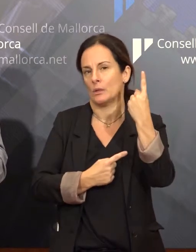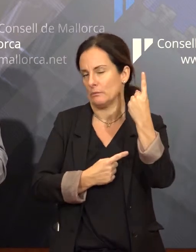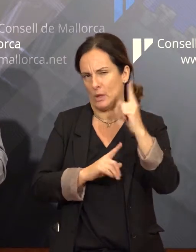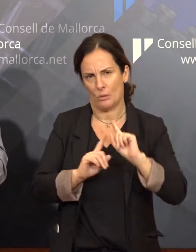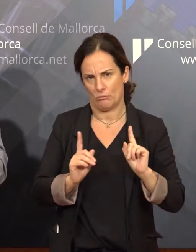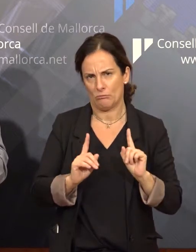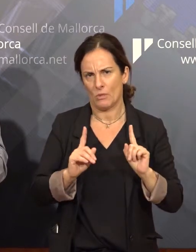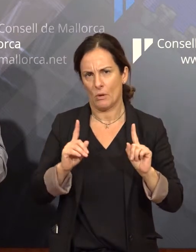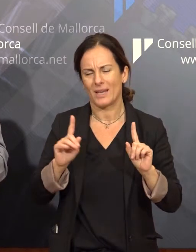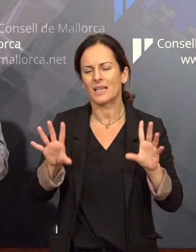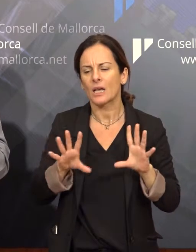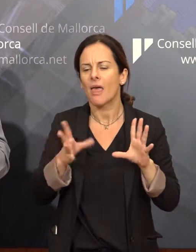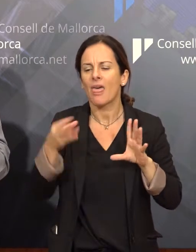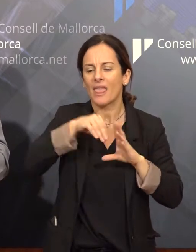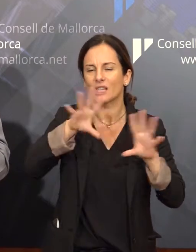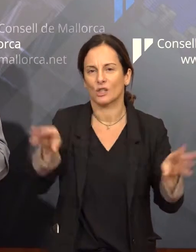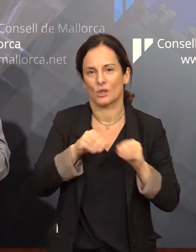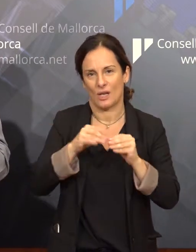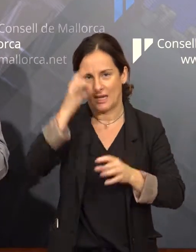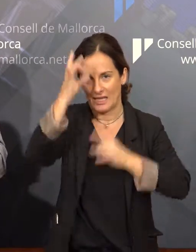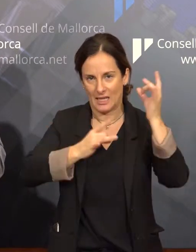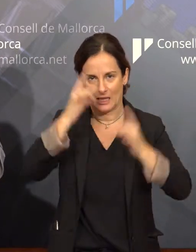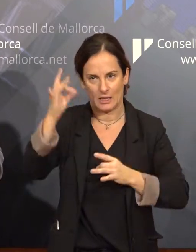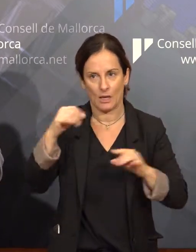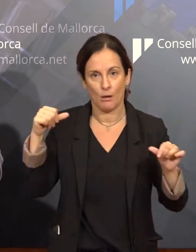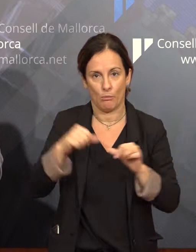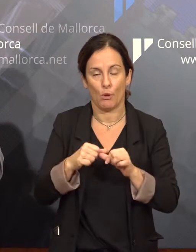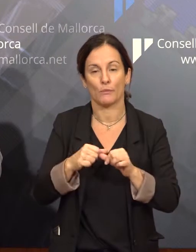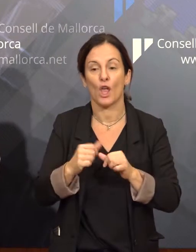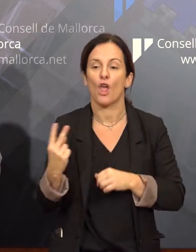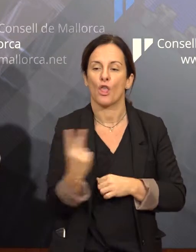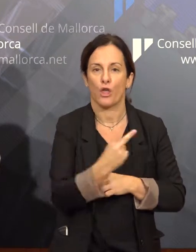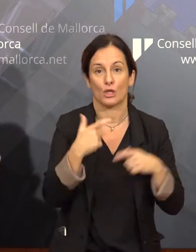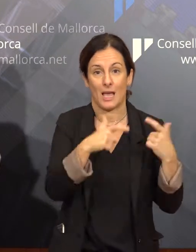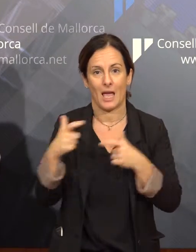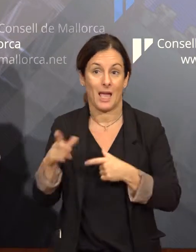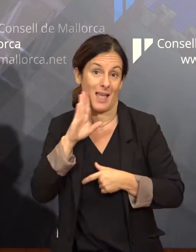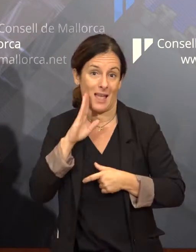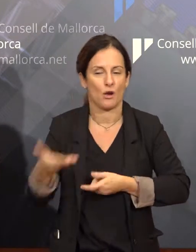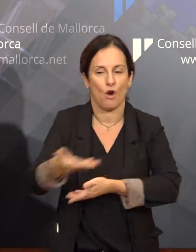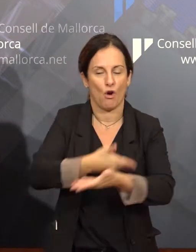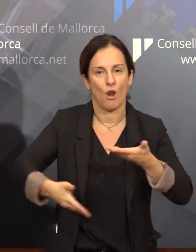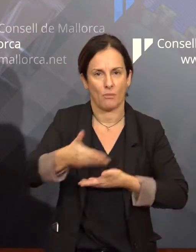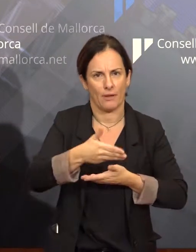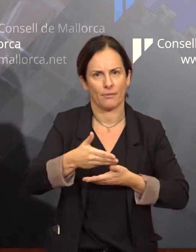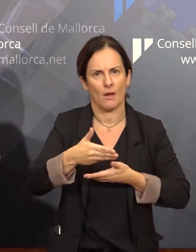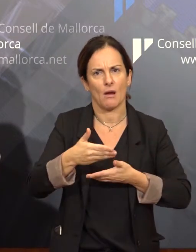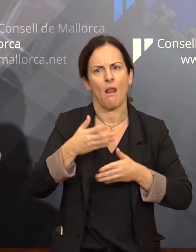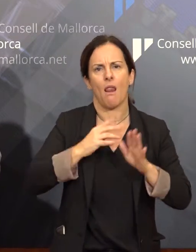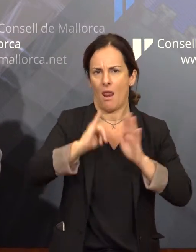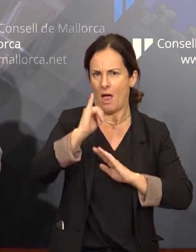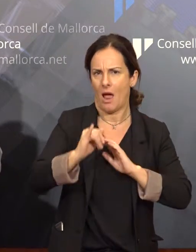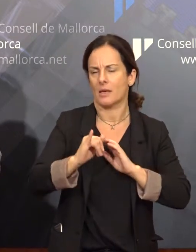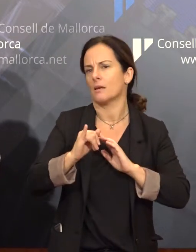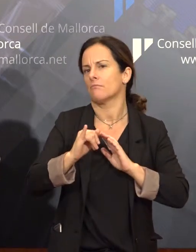en col·laboració entre les dues àrees que inclouen també un seguit de cursos